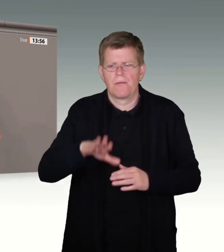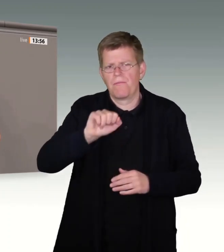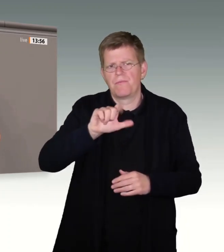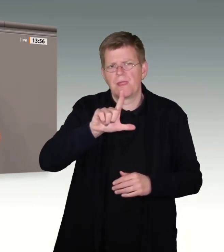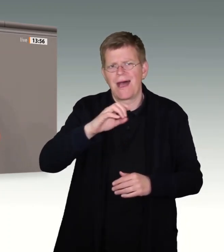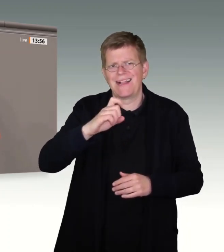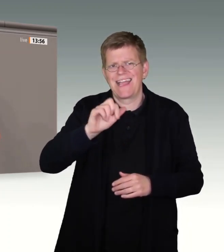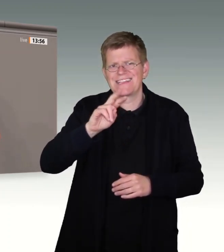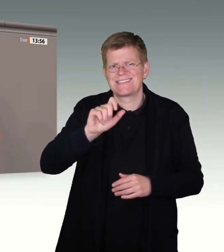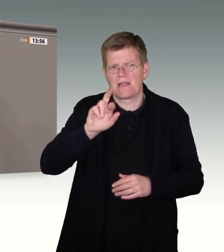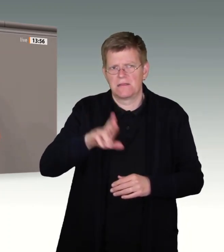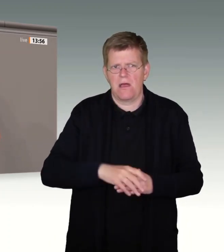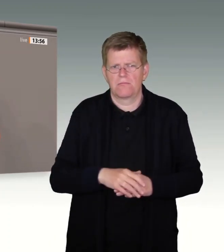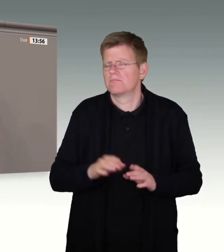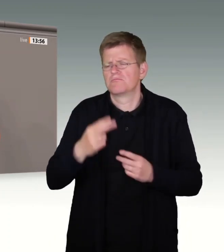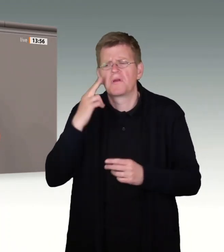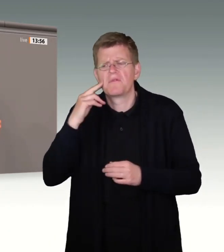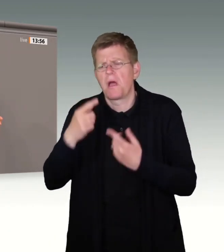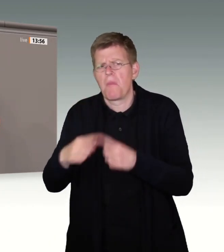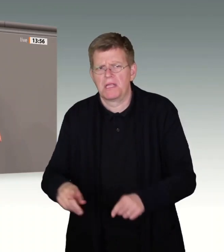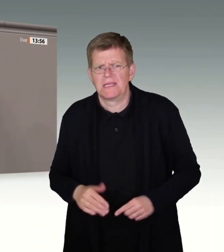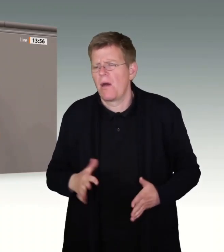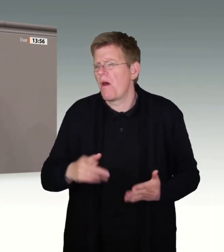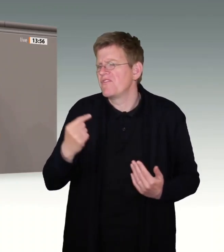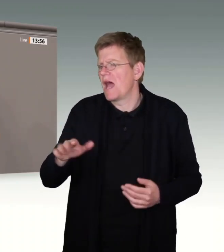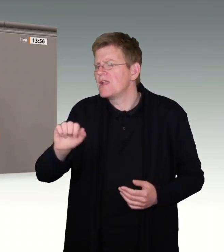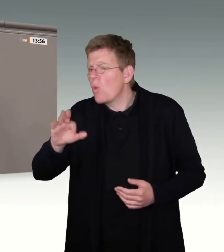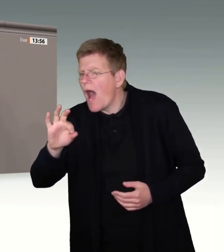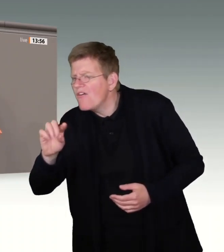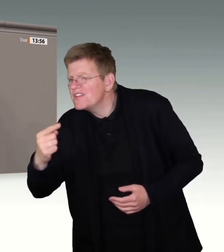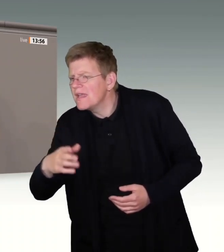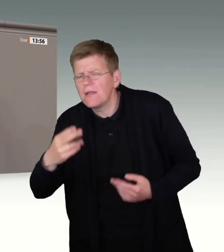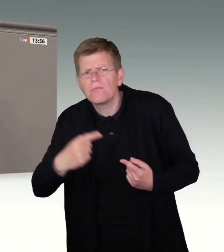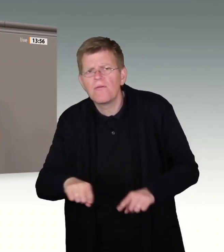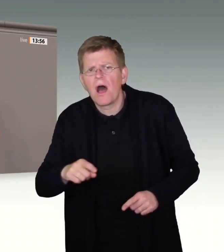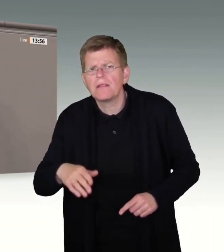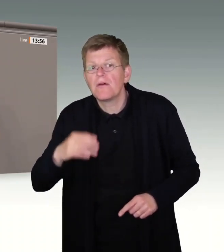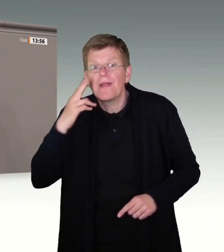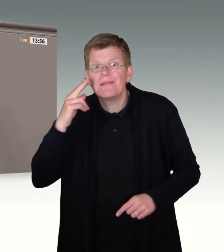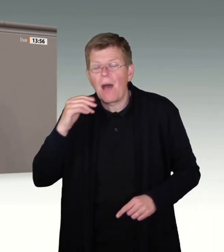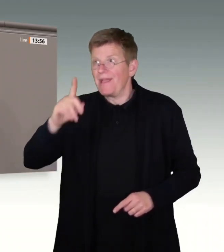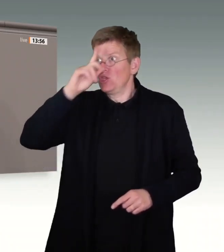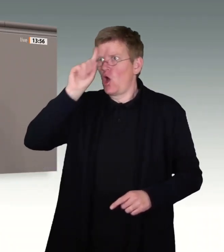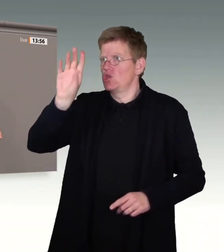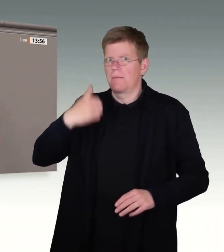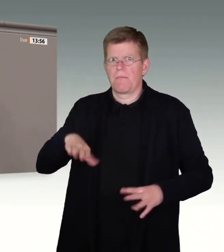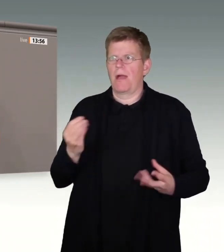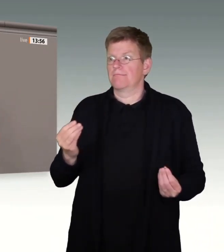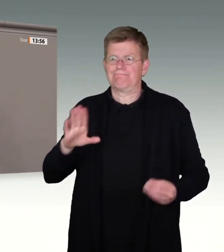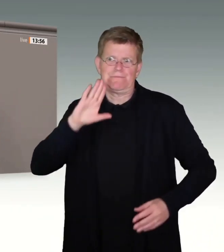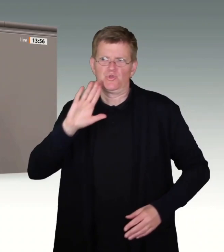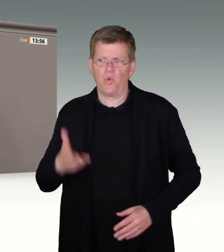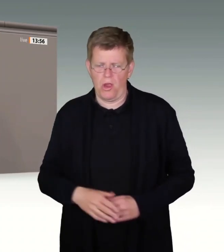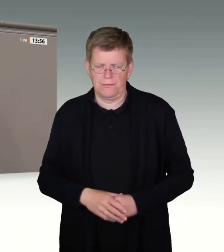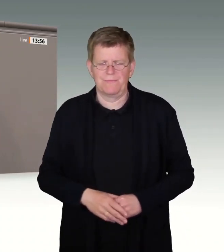anders, aber vielleicht fällt es der AfD ja leichter, bei einem deutschen Vornamen zuzuhören und vielleicht auch mitzufühlen. Alexanders